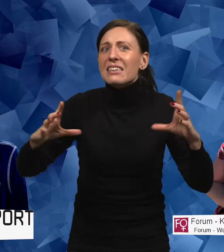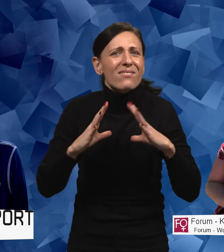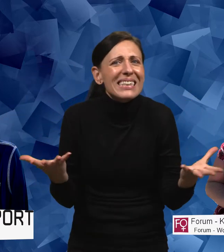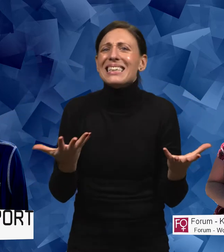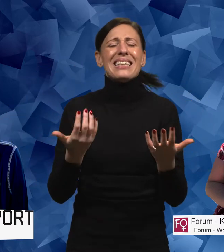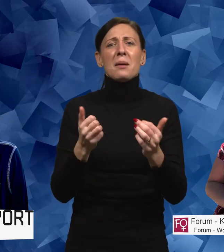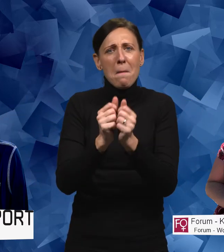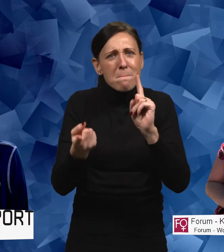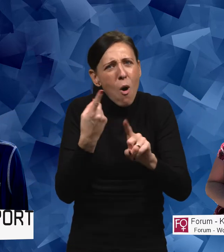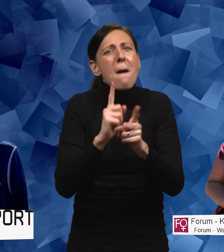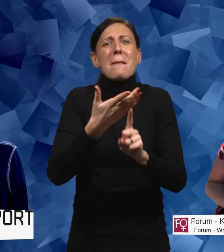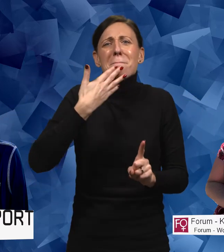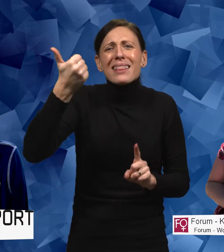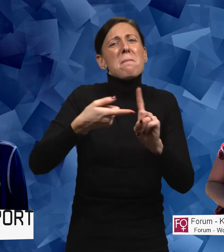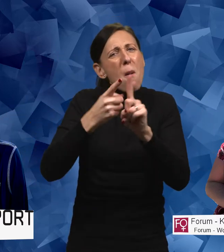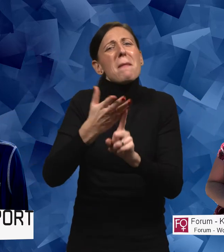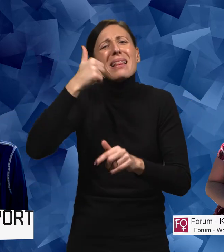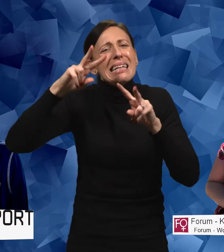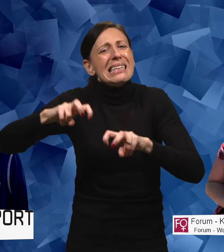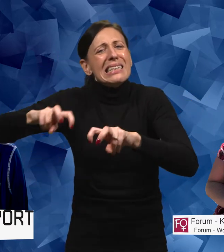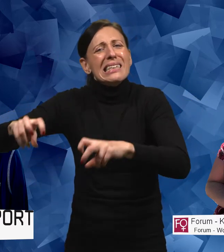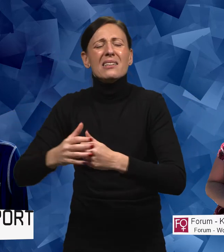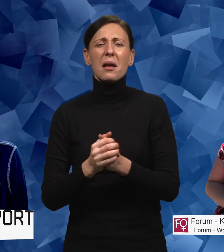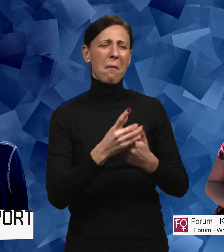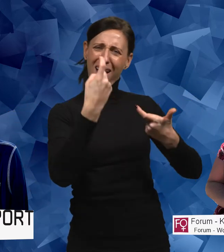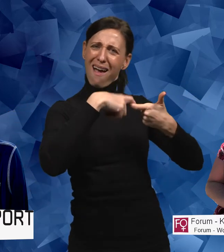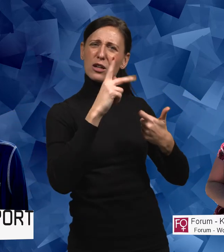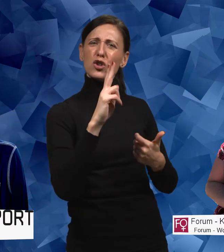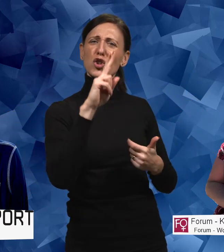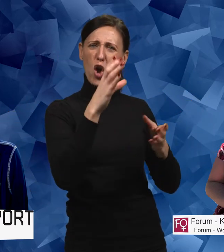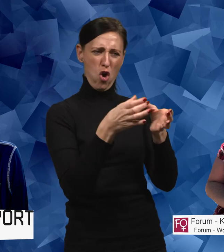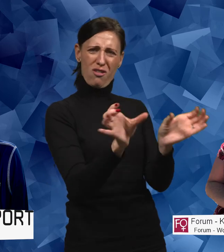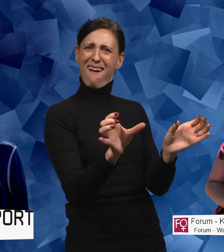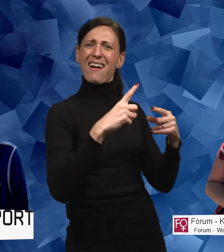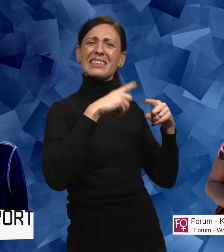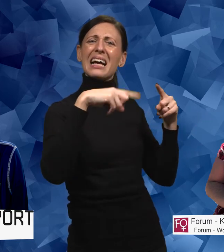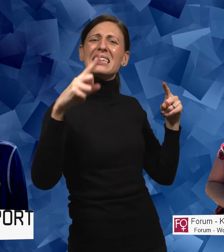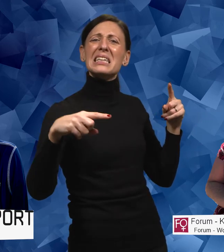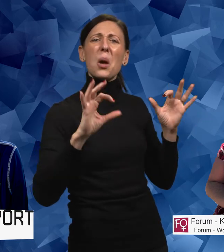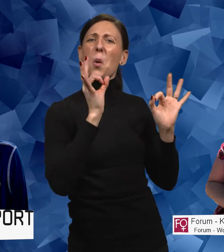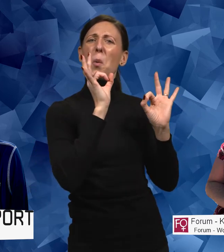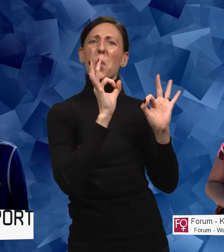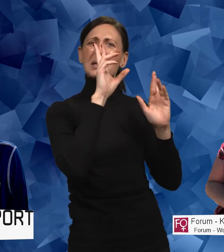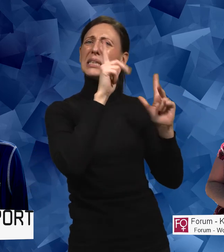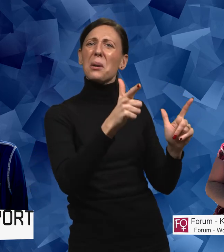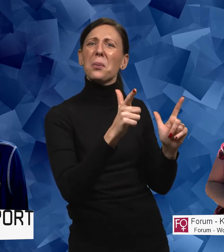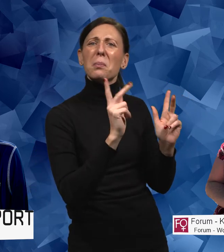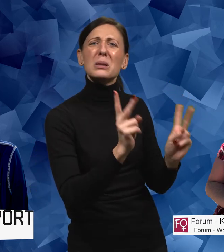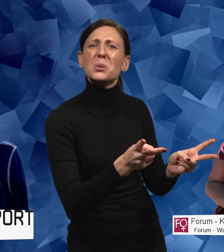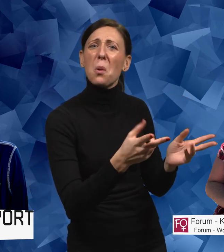Men det börjar bli bättre. Det börjar bli bättre med det. Just det här med könsuppdelad statistik. Hur kommer det sig att det ser ut så? Kan